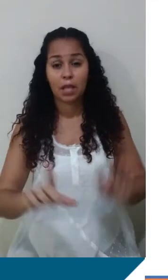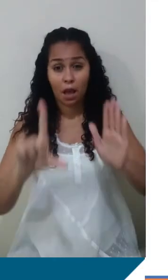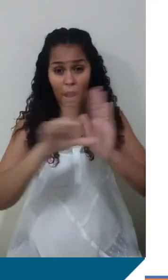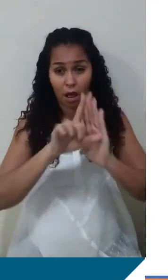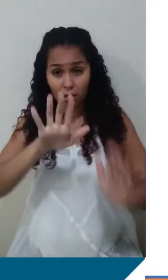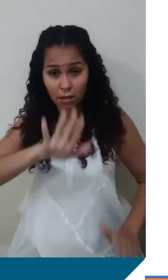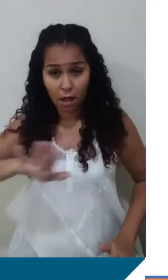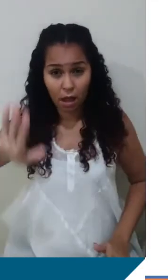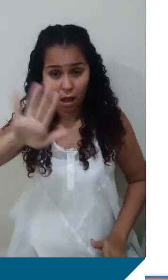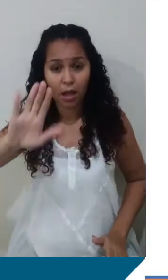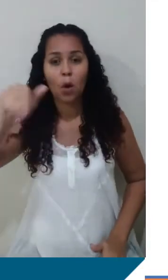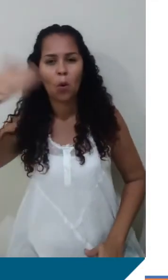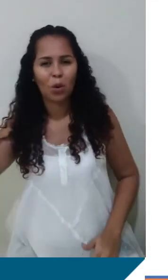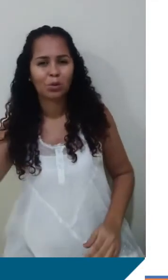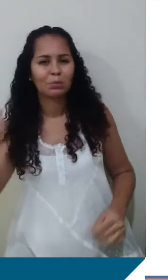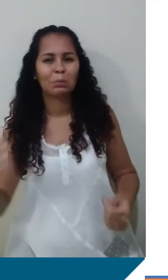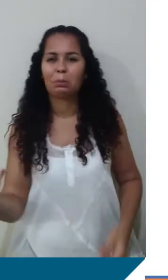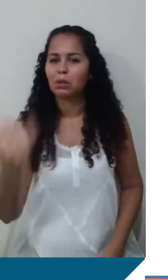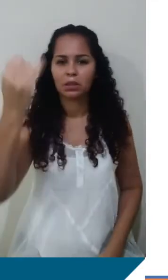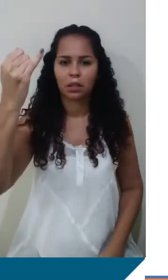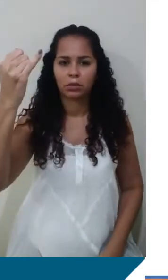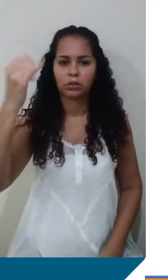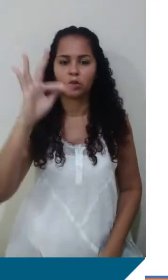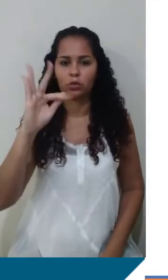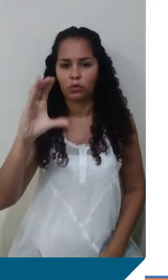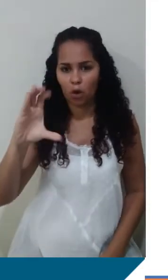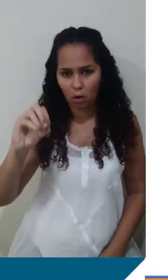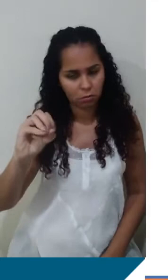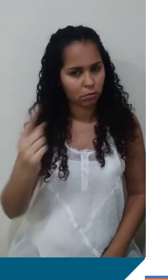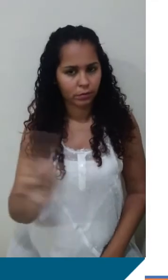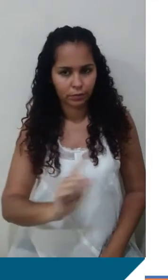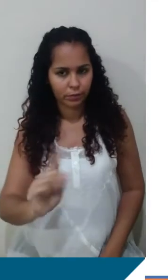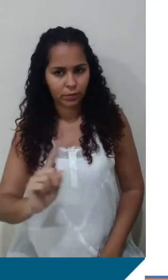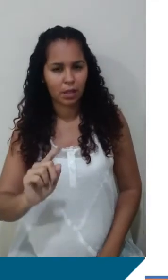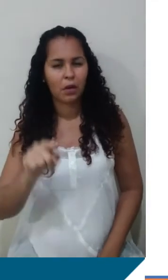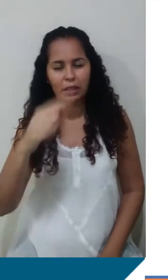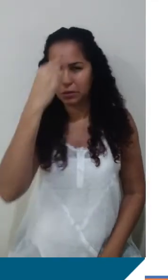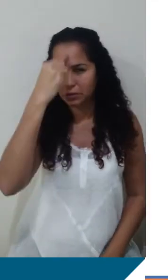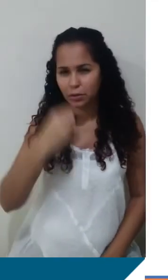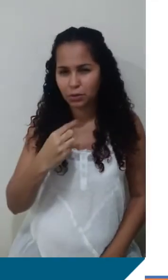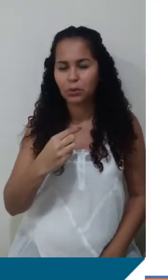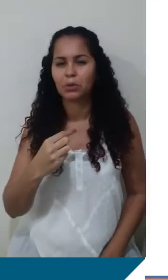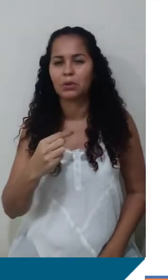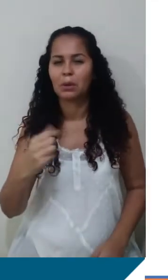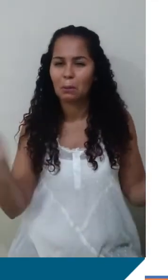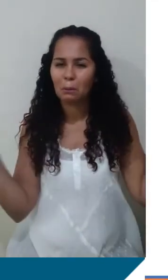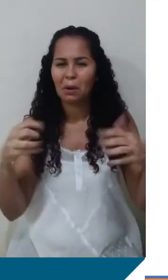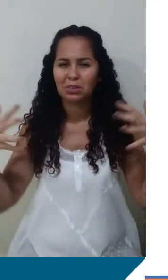o outro foco não é relevante. Não é relevante, óbvio, mas aqui na figura, acho que mais vai confundir do que ajudar. Então,